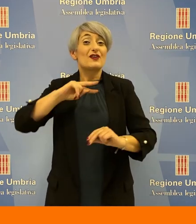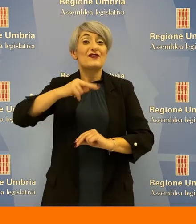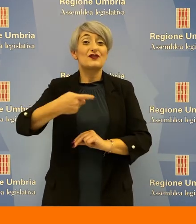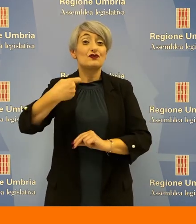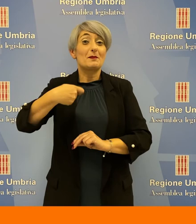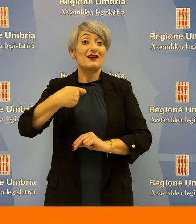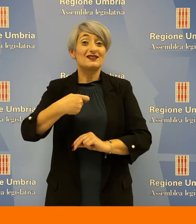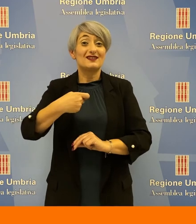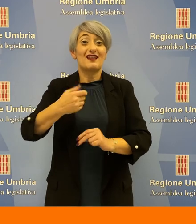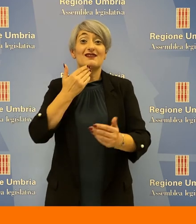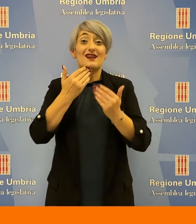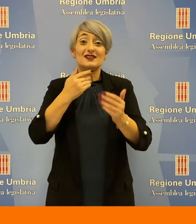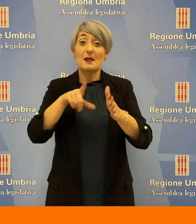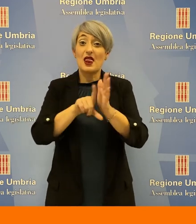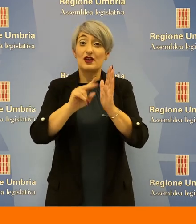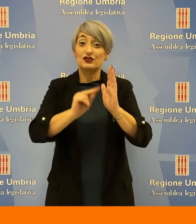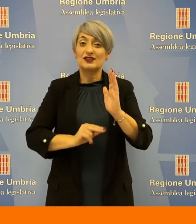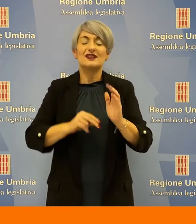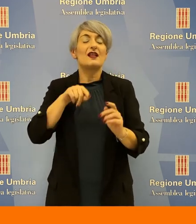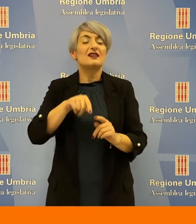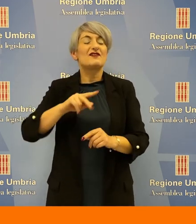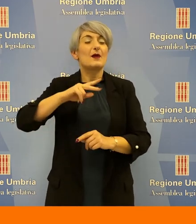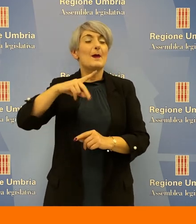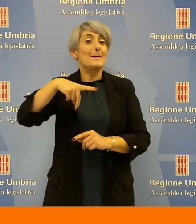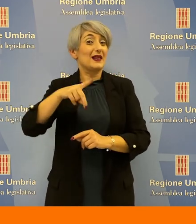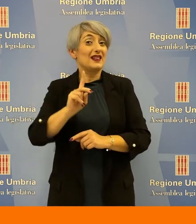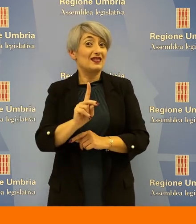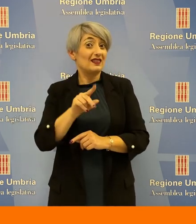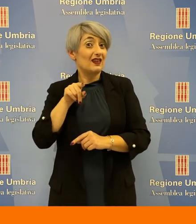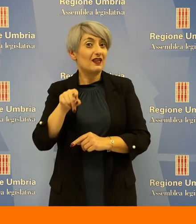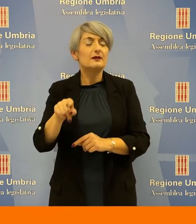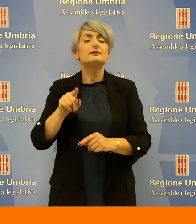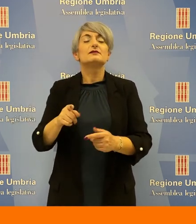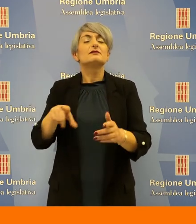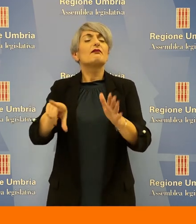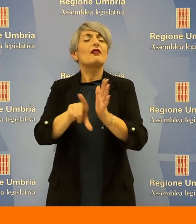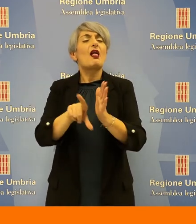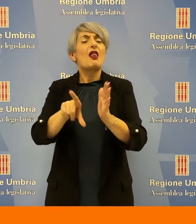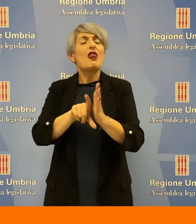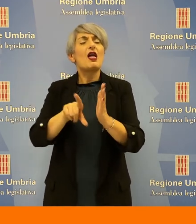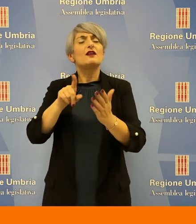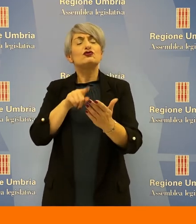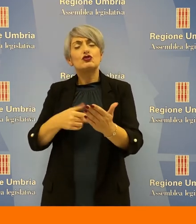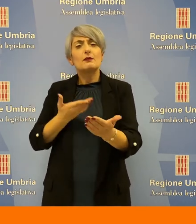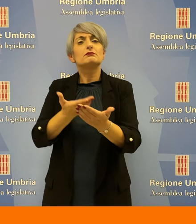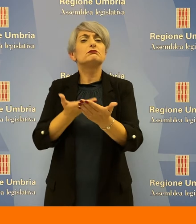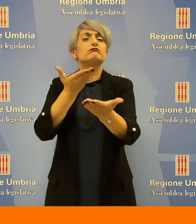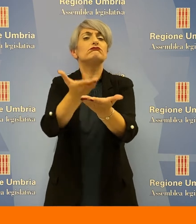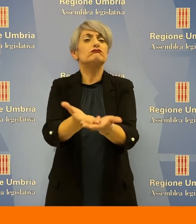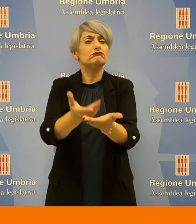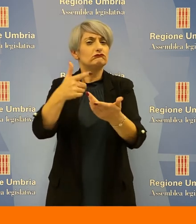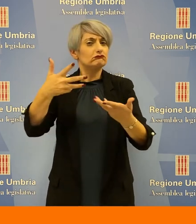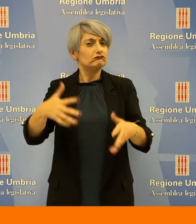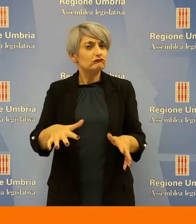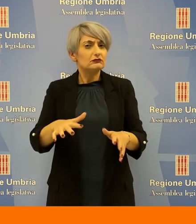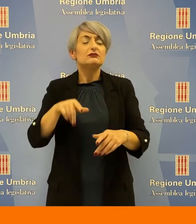istituire il servizio di psicologia scolastica all'interno della rete dei servizi socioassistenziali e socio-sanitari regionali,